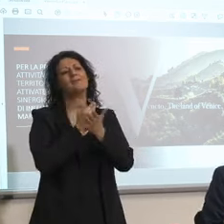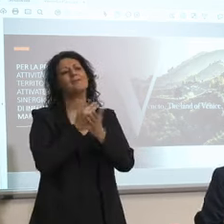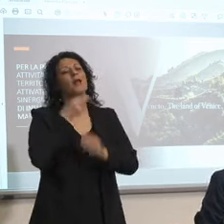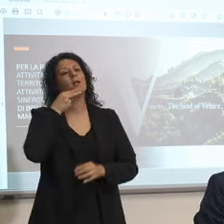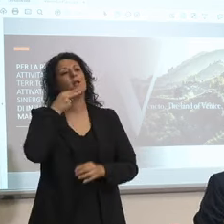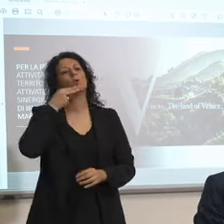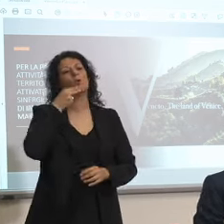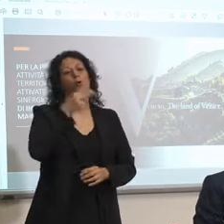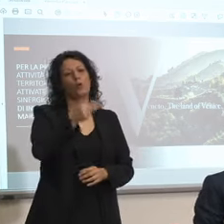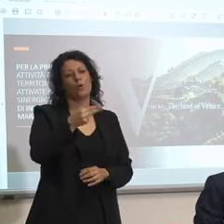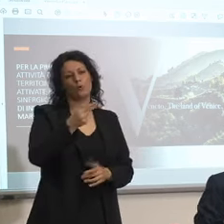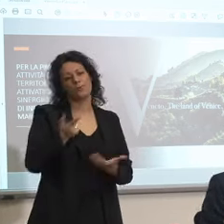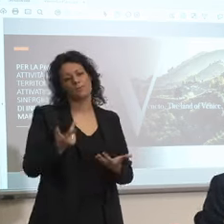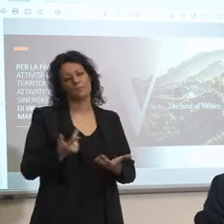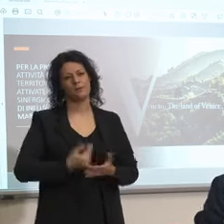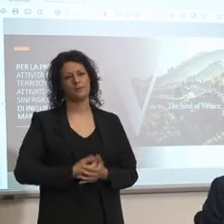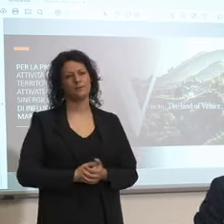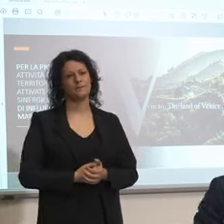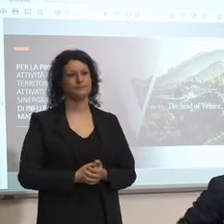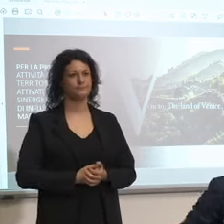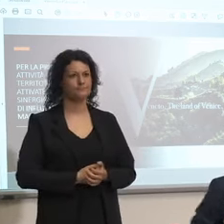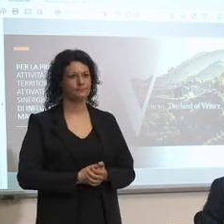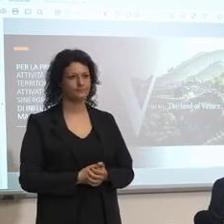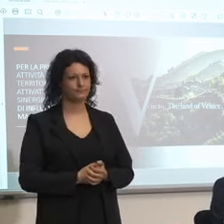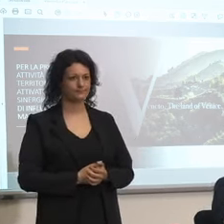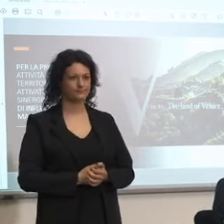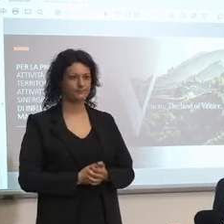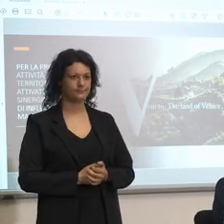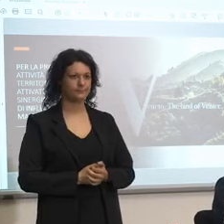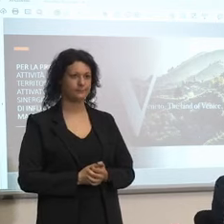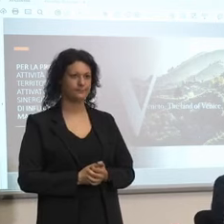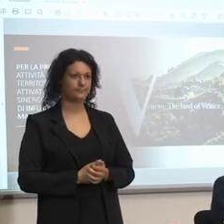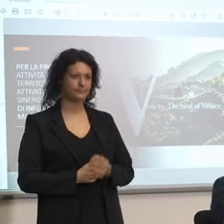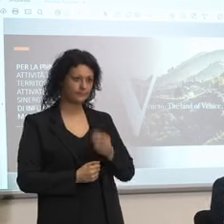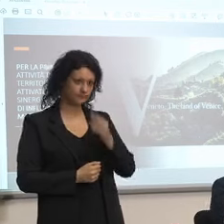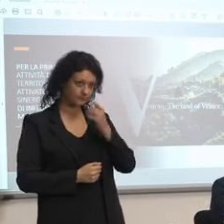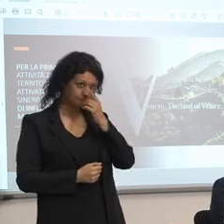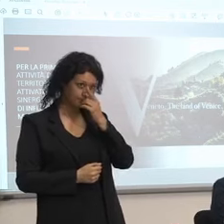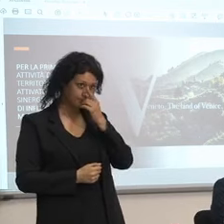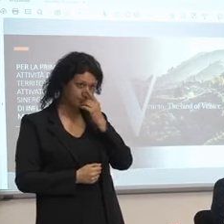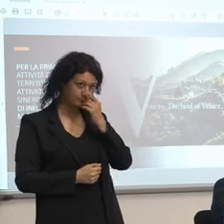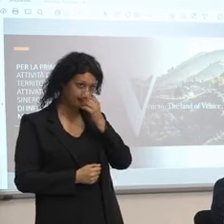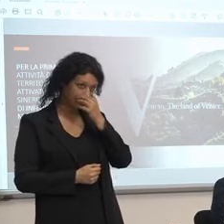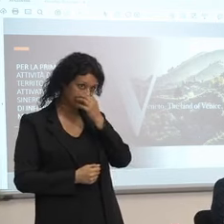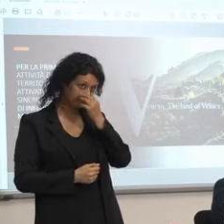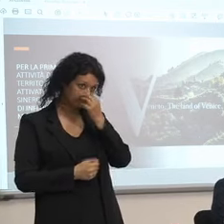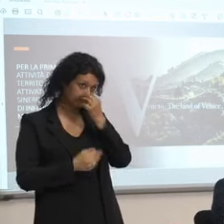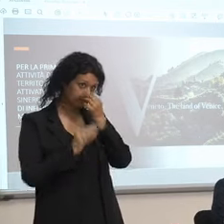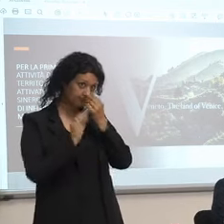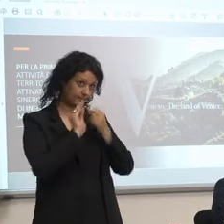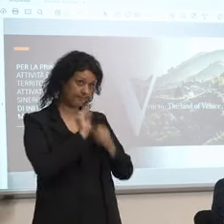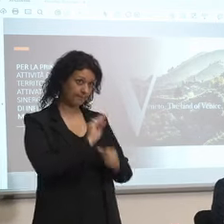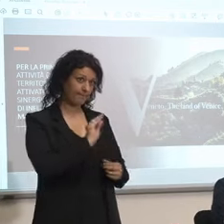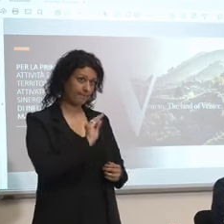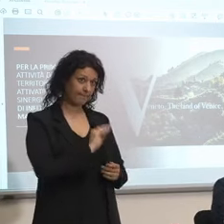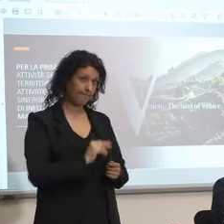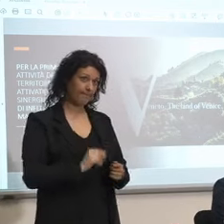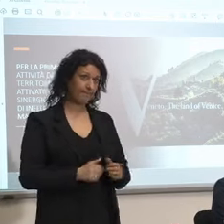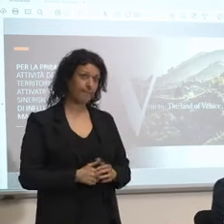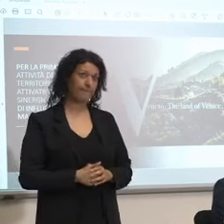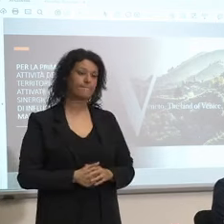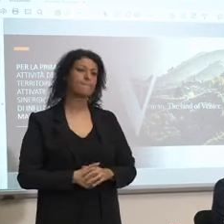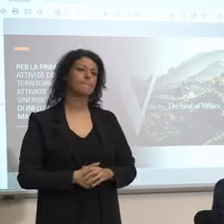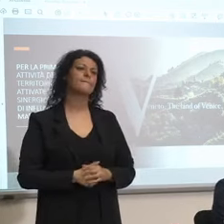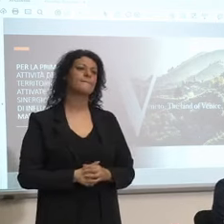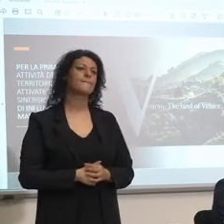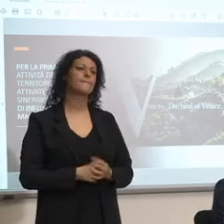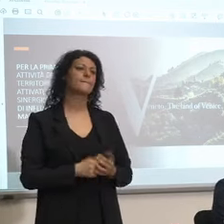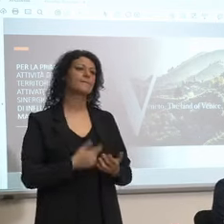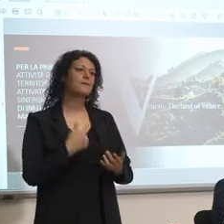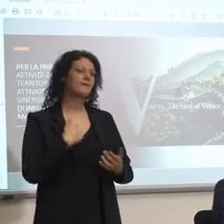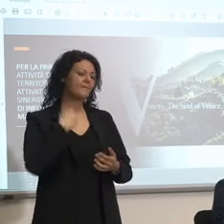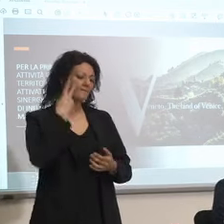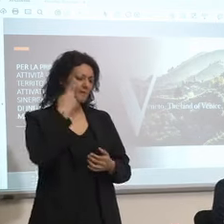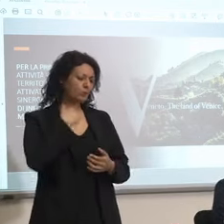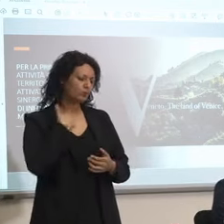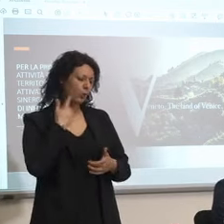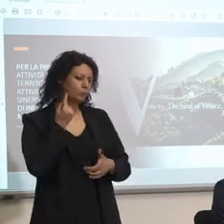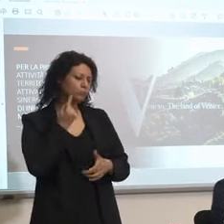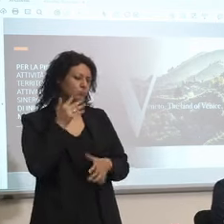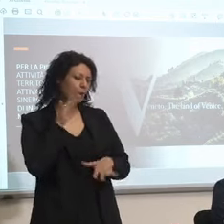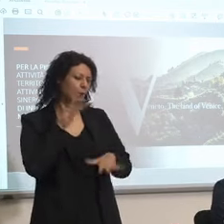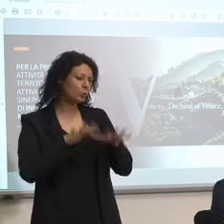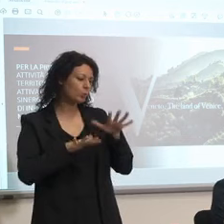arrabbia che altri chiudo se posso con una nota invece un po' sospettosa forse sarà il mio lato oscuro